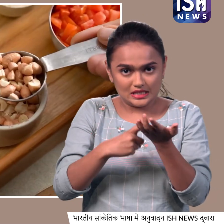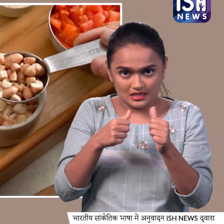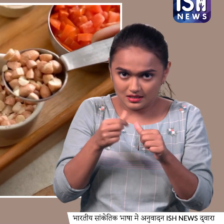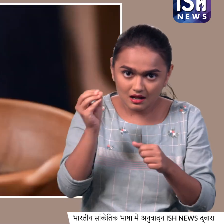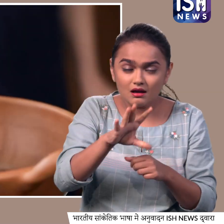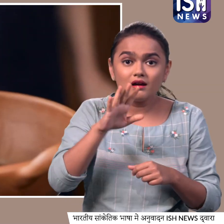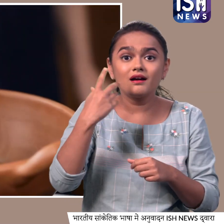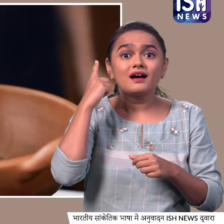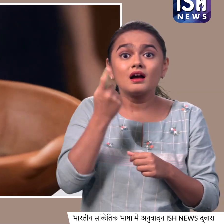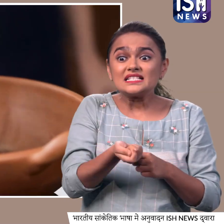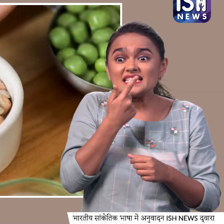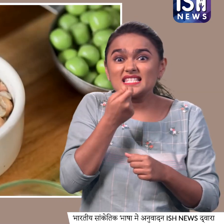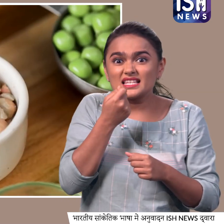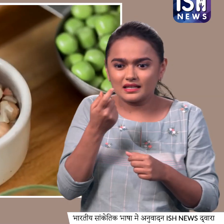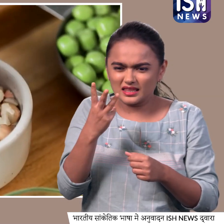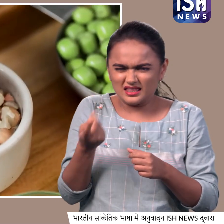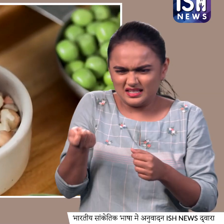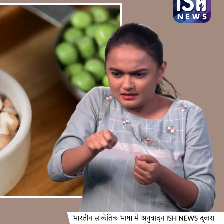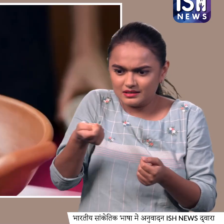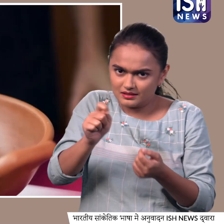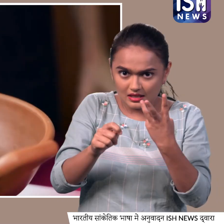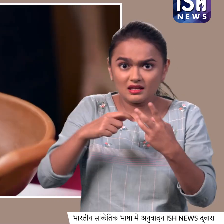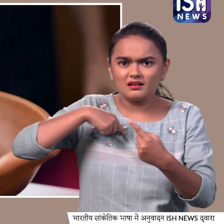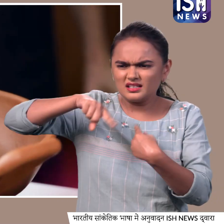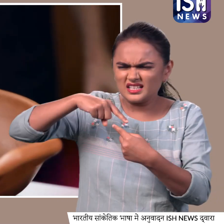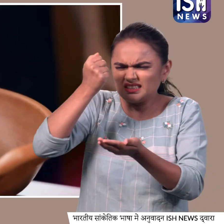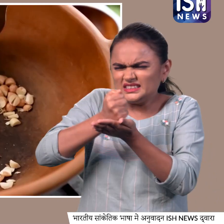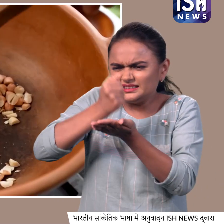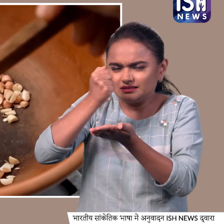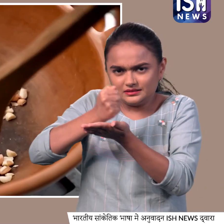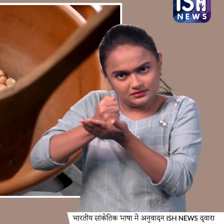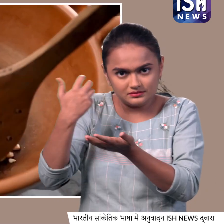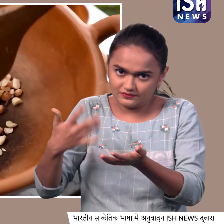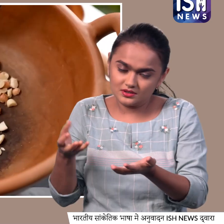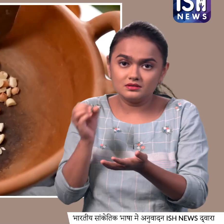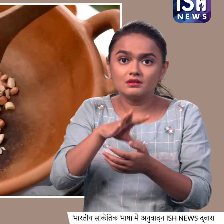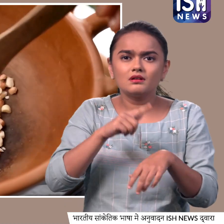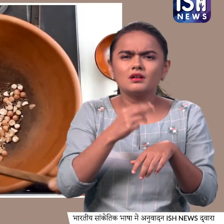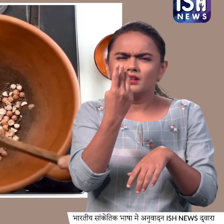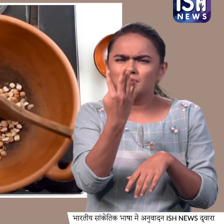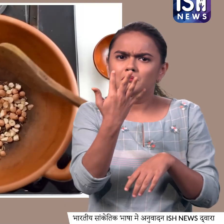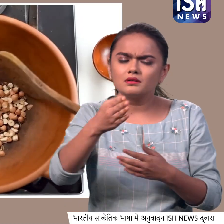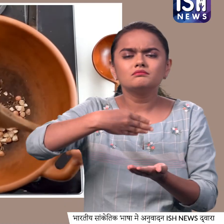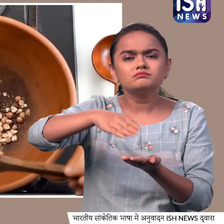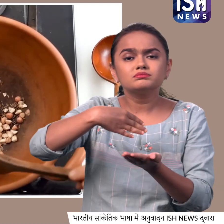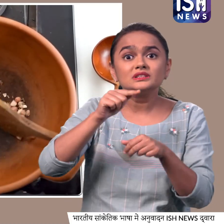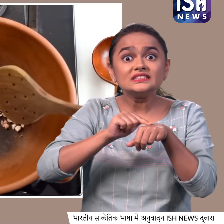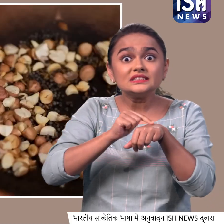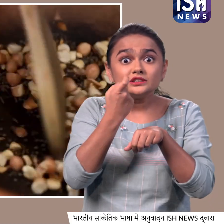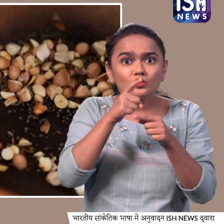मूंगफली के दाने, जिनने हमने ऐसे ख्रश कर लिया है, इनको तीन से पांच मिनिट तक जीरे के हलके ब्राउन होने तक